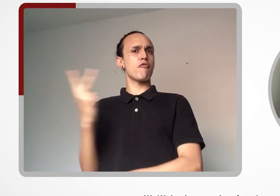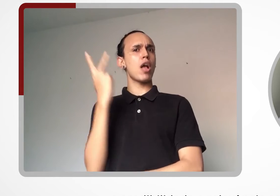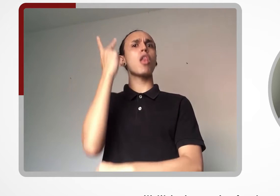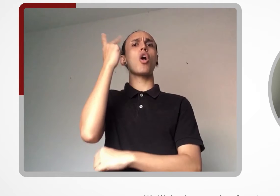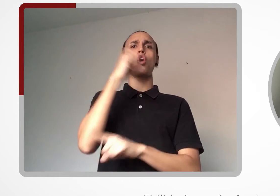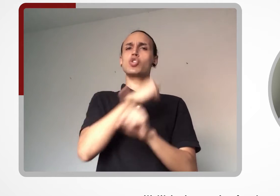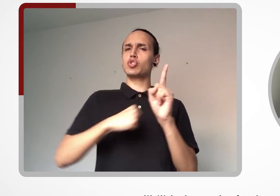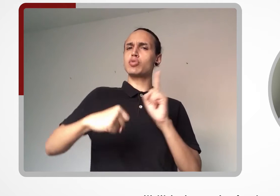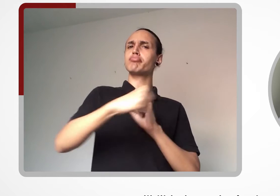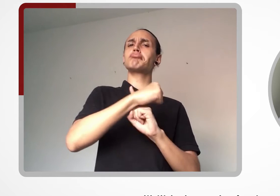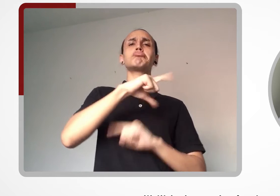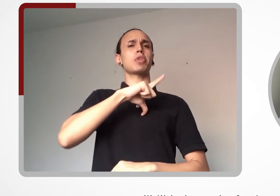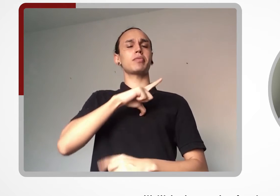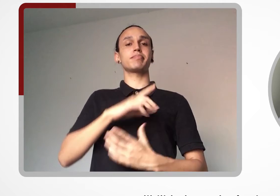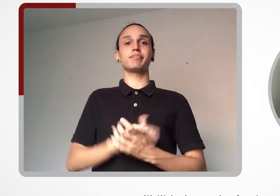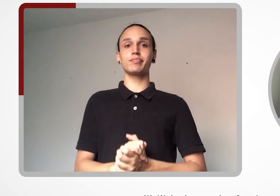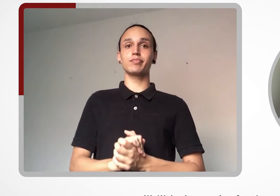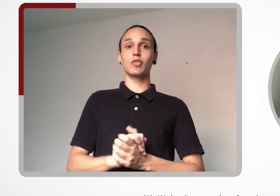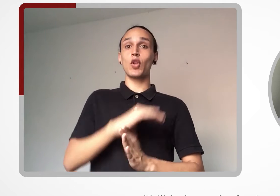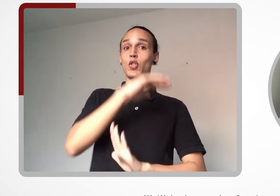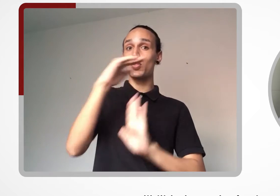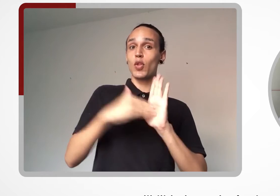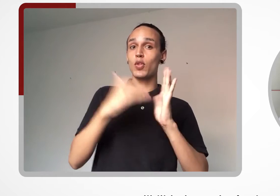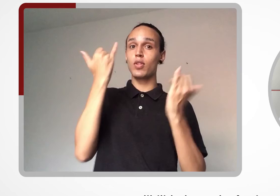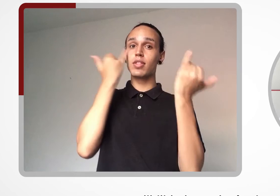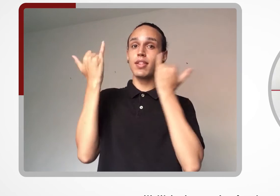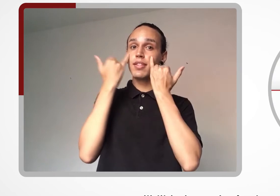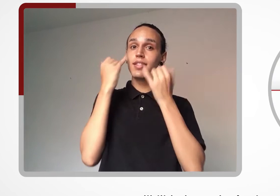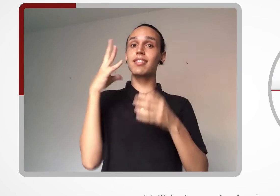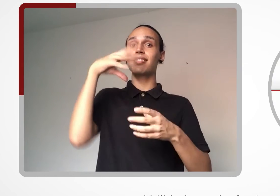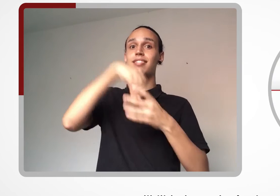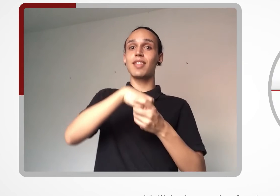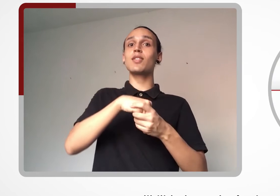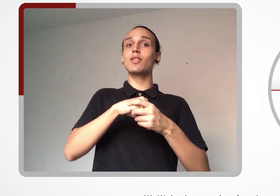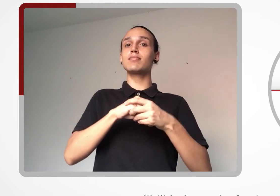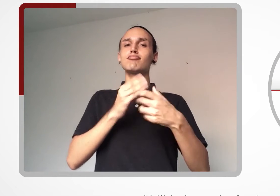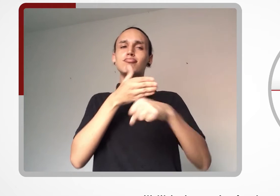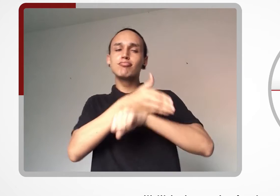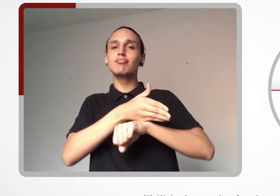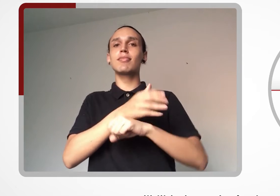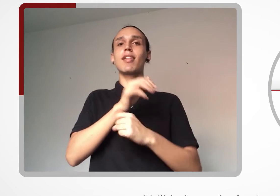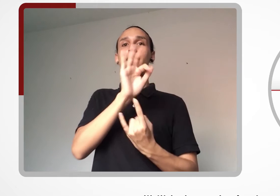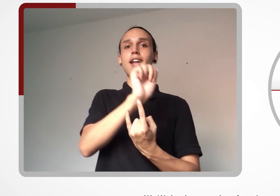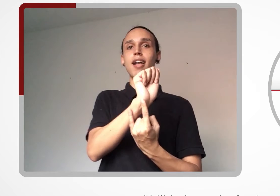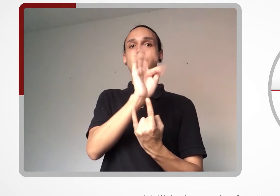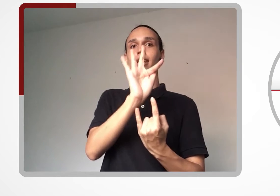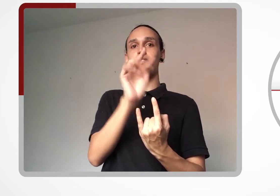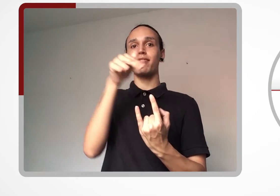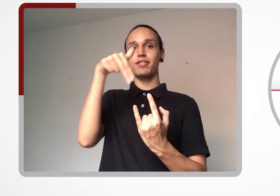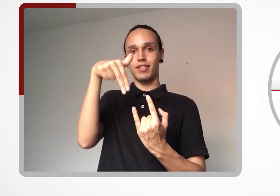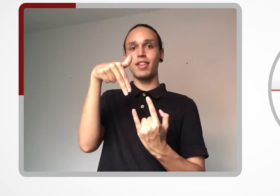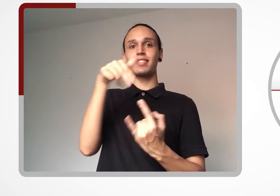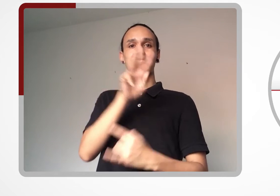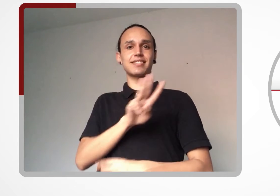social. Confira todos os dados em agencia.fiocruz.br